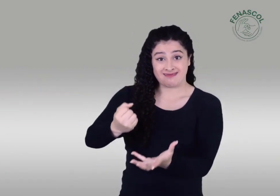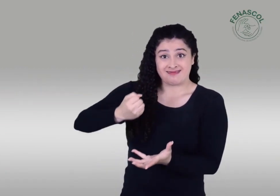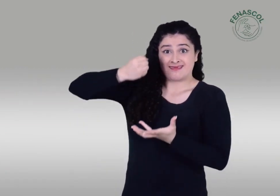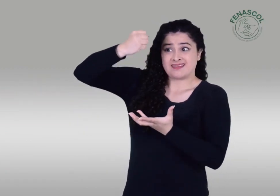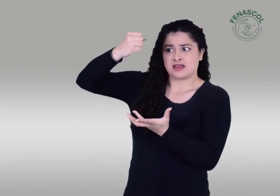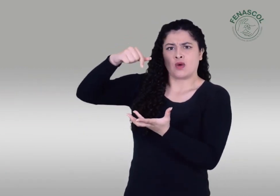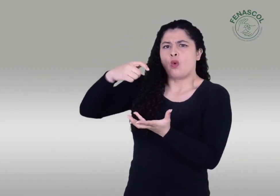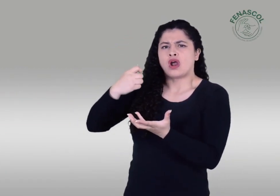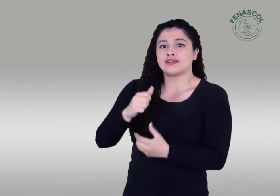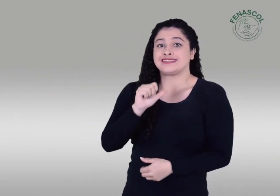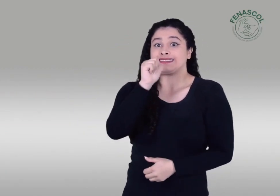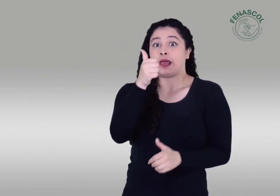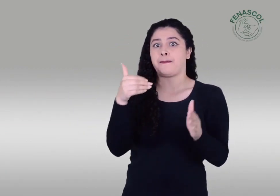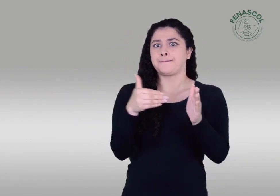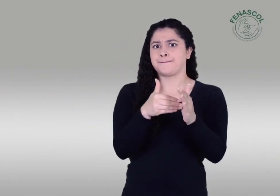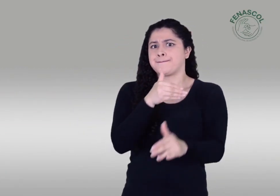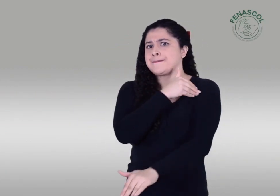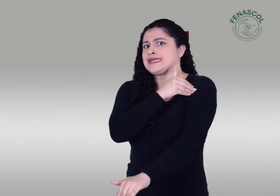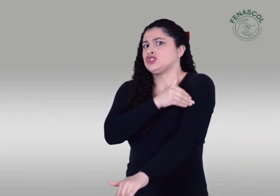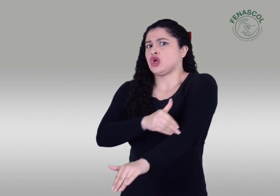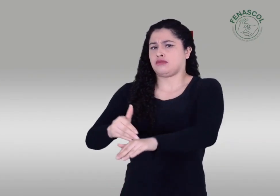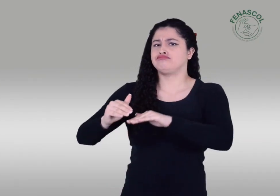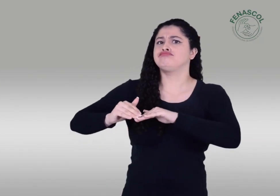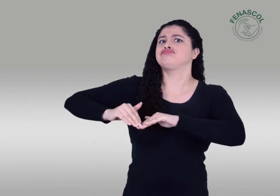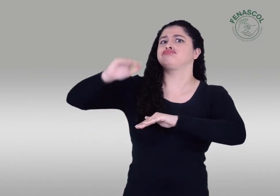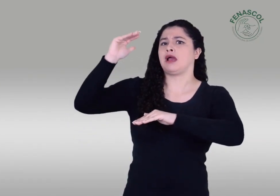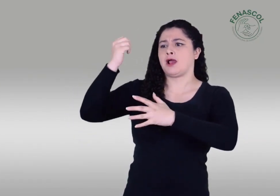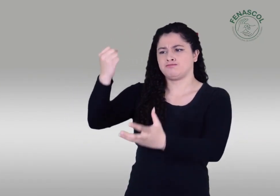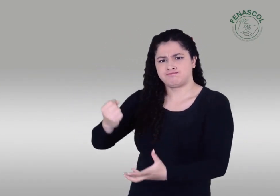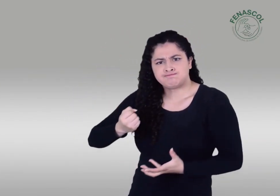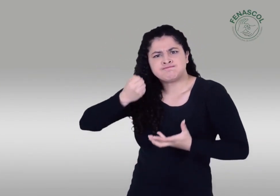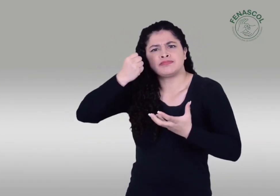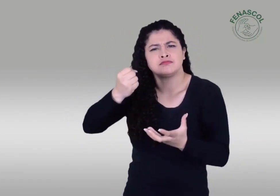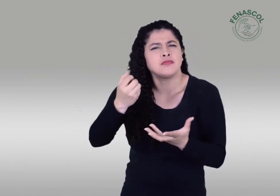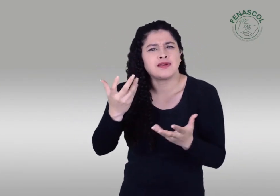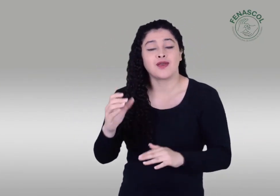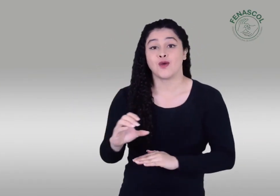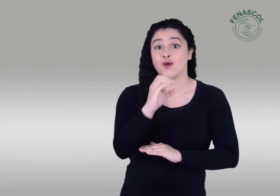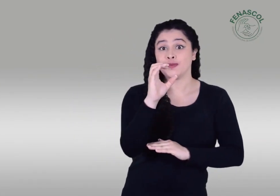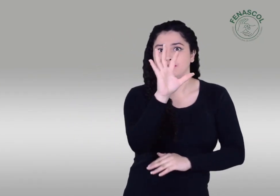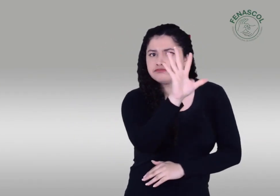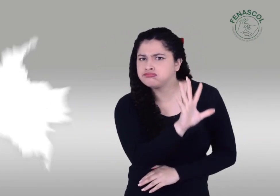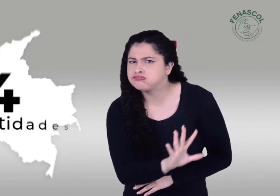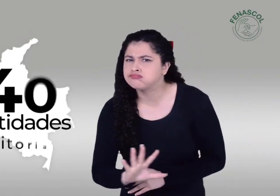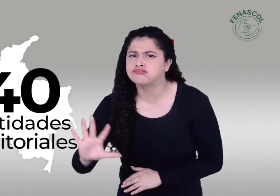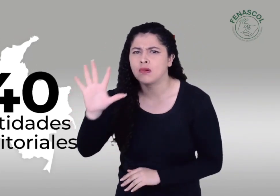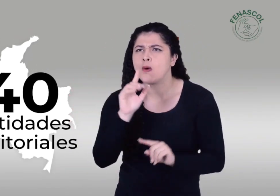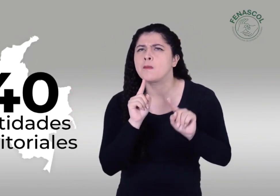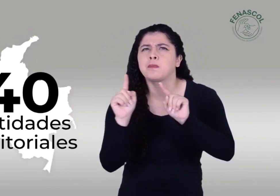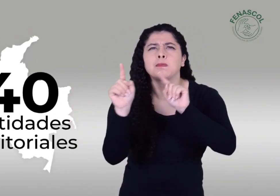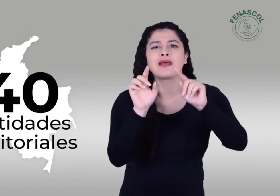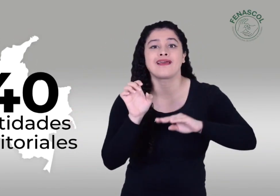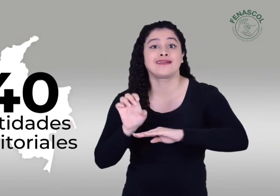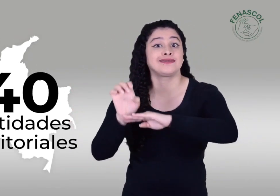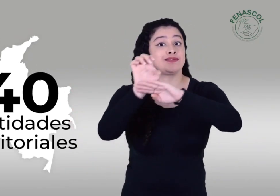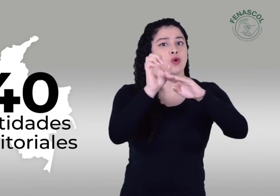asignó recursos por un valor superior a los 10.000 millones de pesos a 40 entidades territoriales del país,